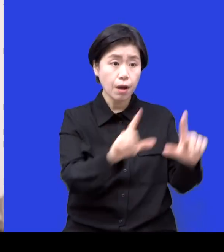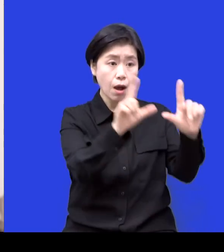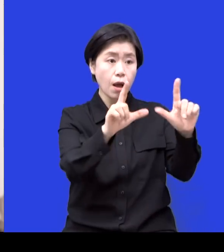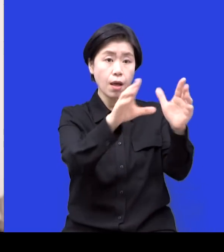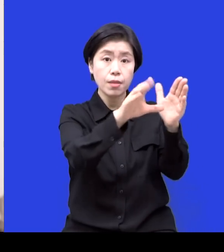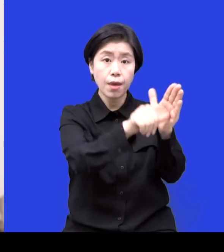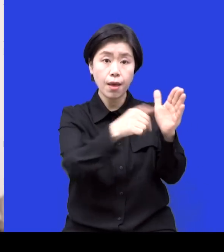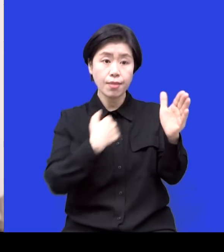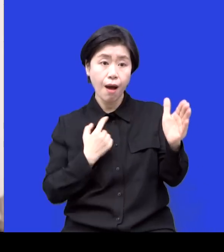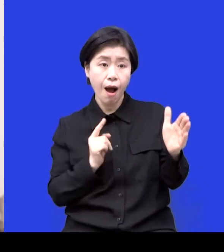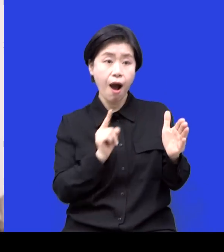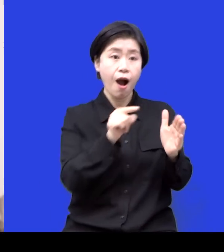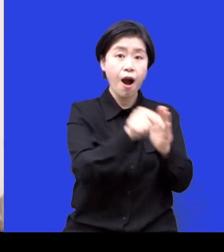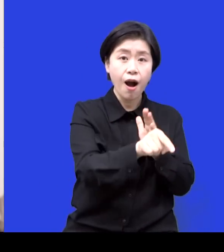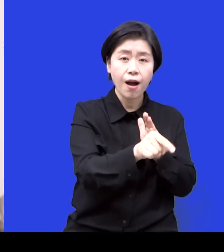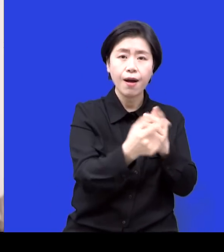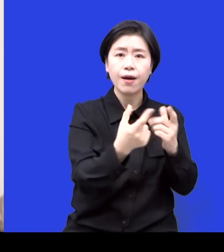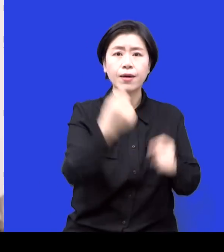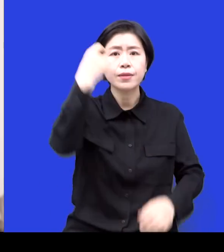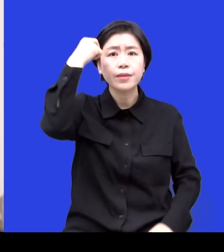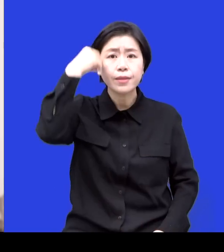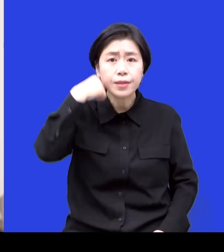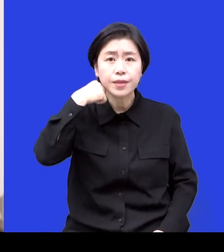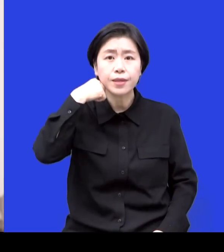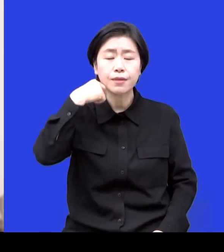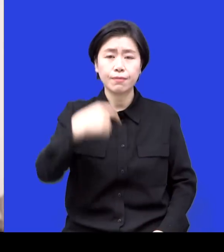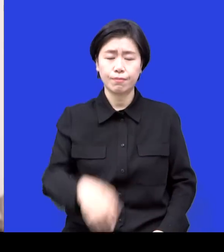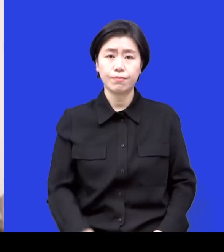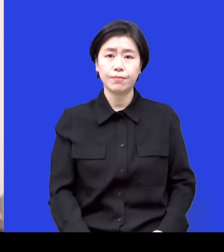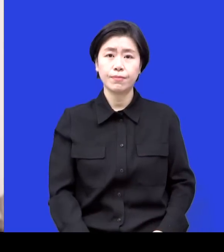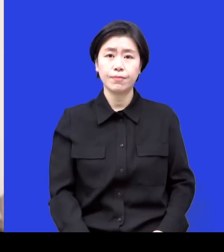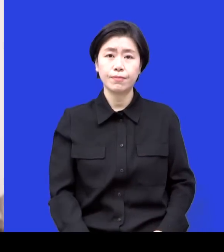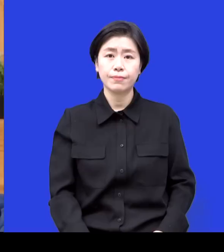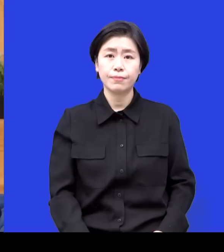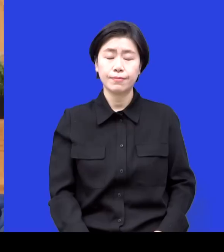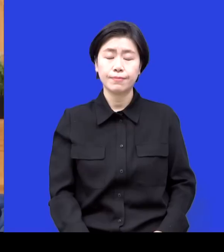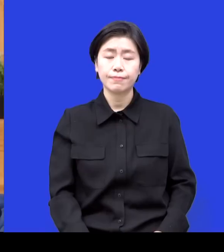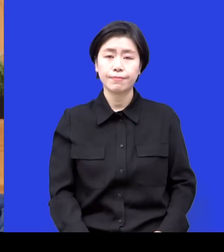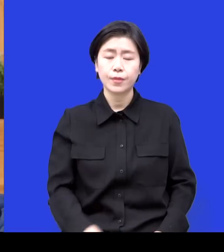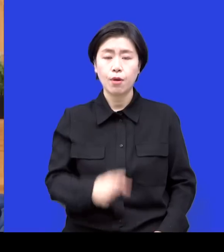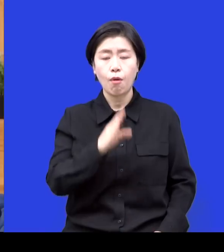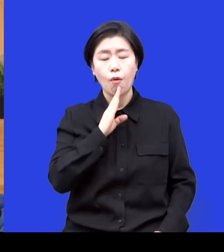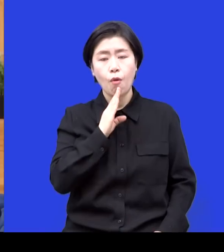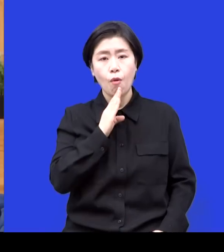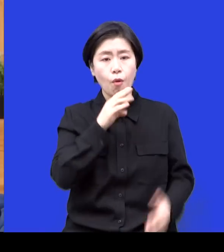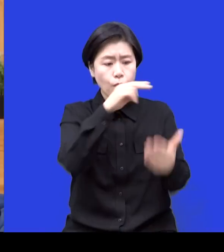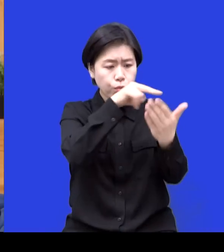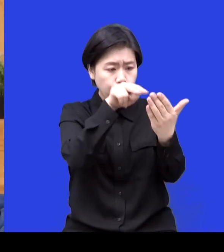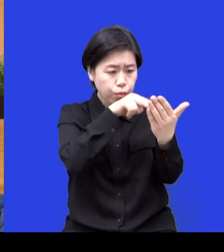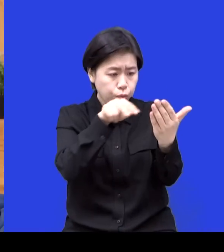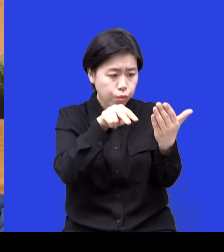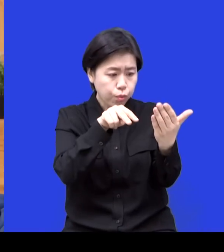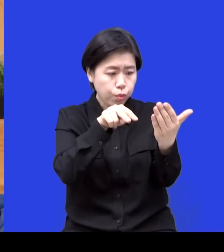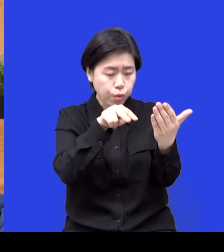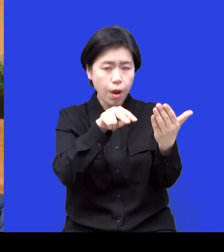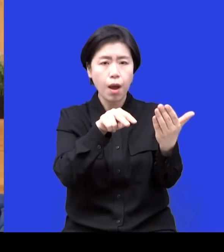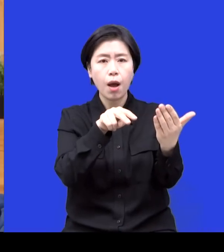생활 상황을 옆에서 지켜보는 듯한 그런 느낌이 들 정도로 너무 다르게 다가오더라고요 요한복음을 다시